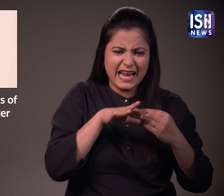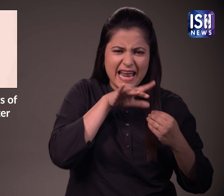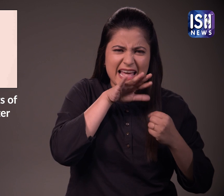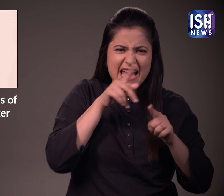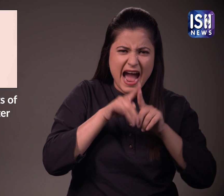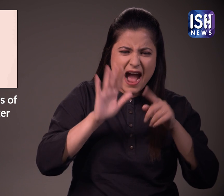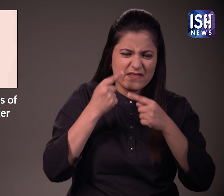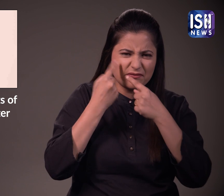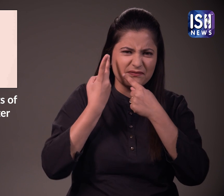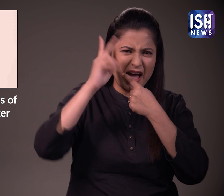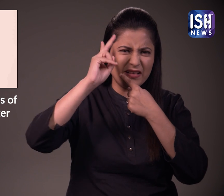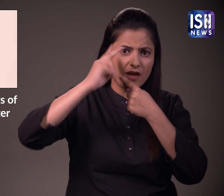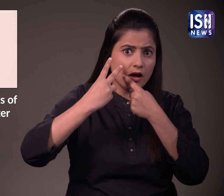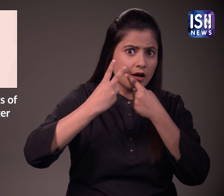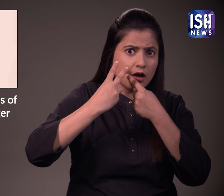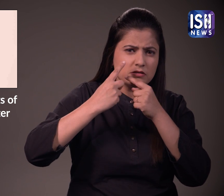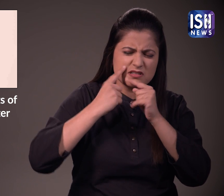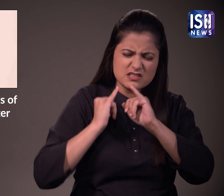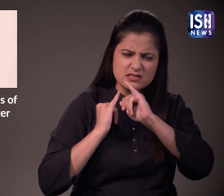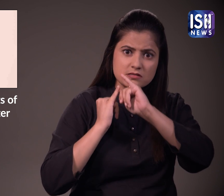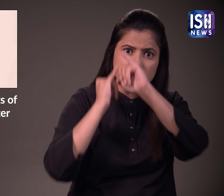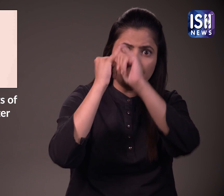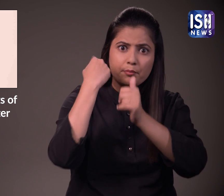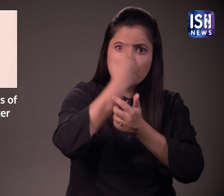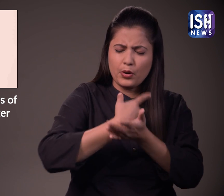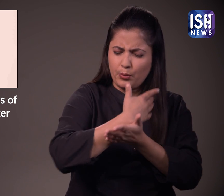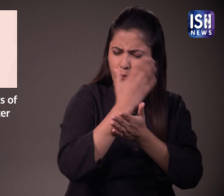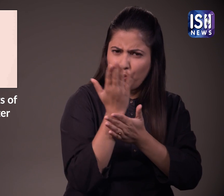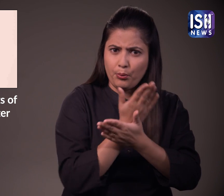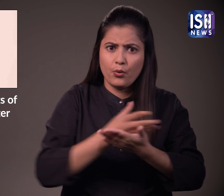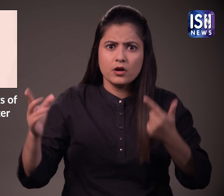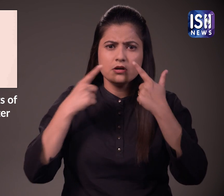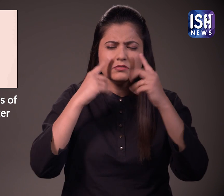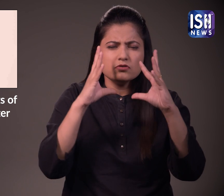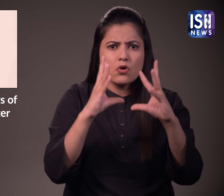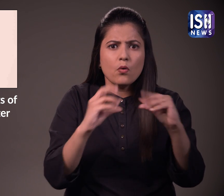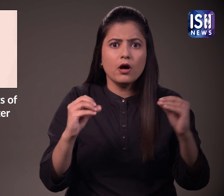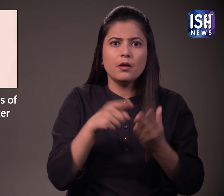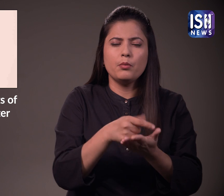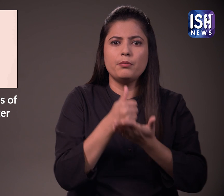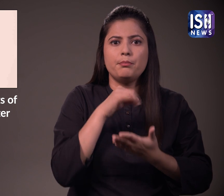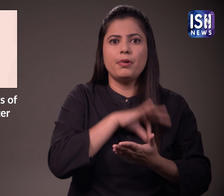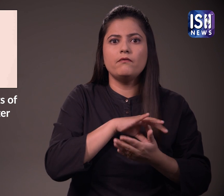ये त्वचा की रंगत को बराबर करता है और इसे साफ और चमकदार बनाता है